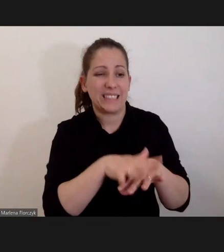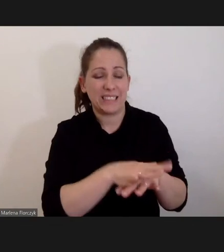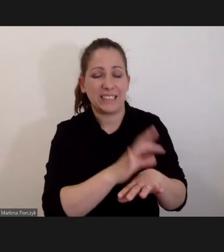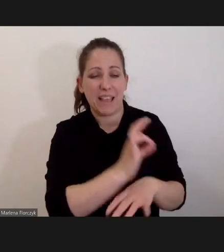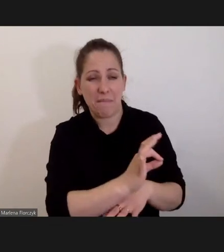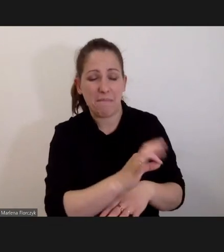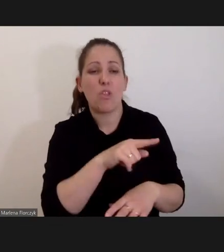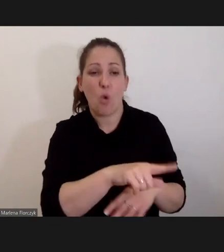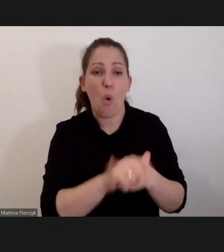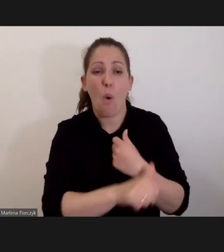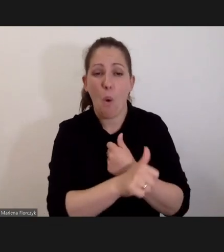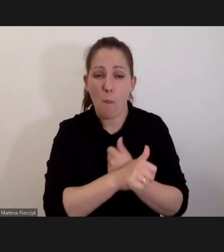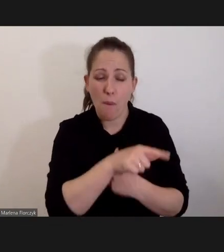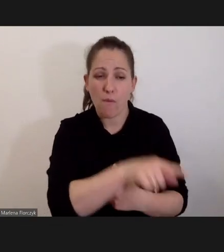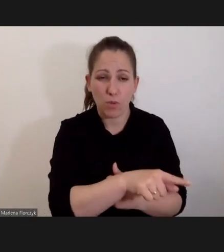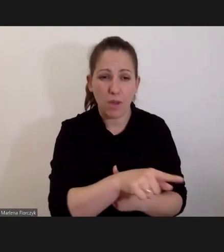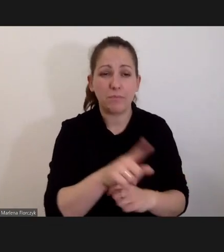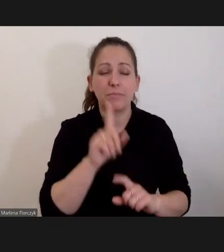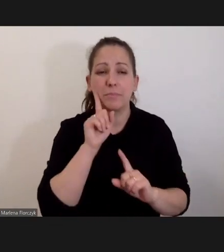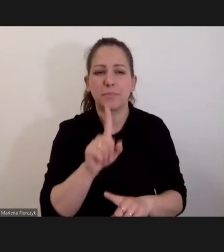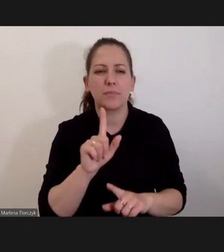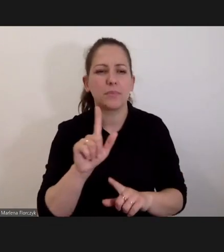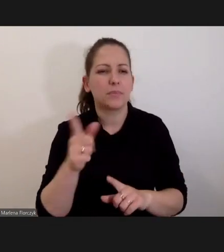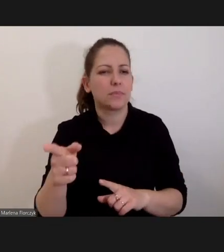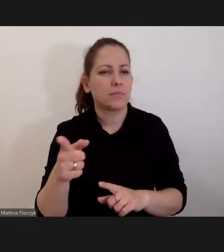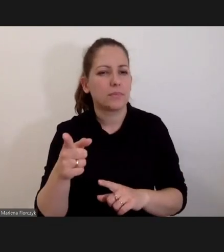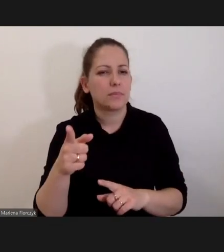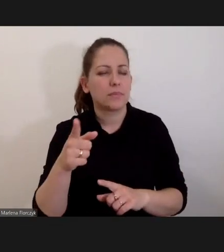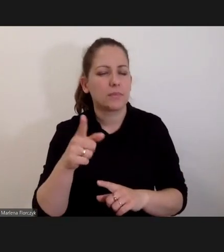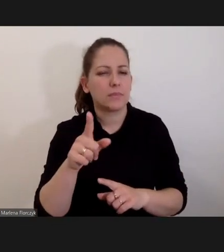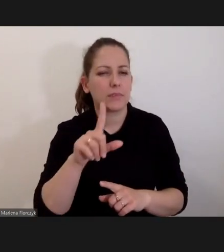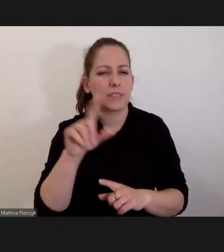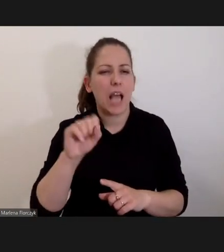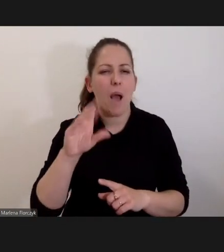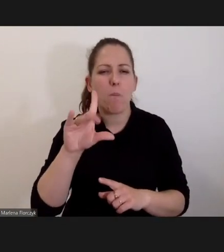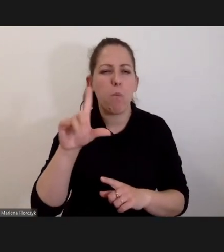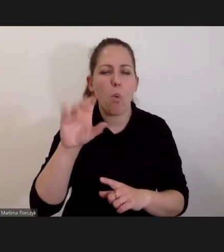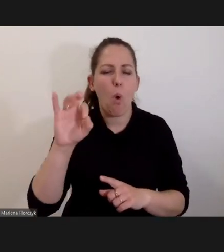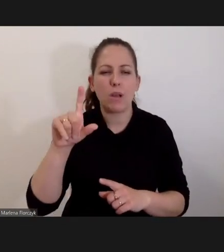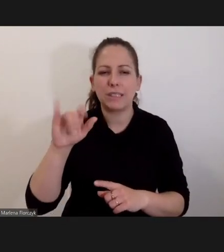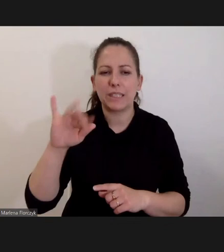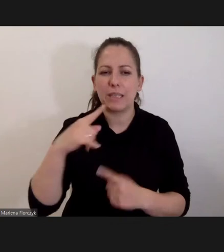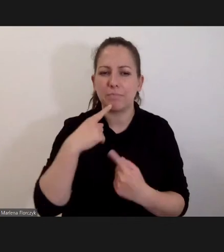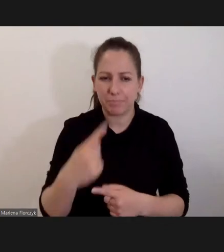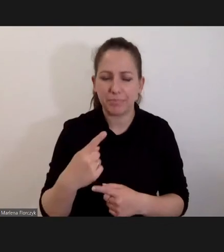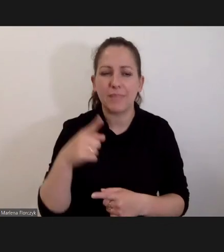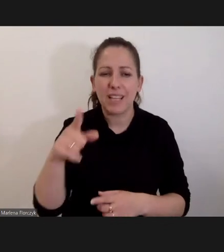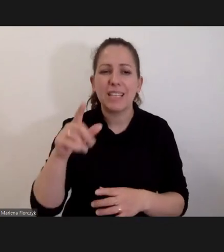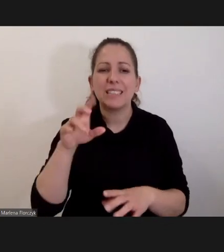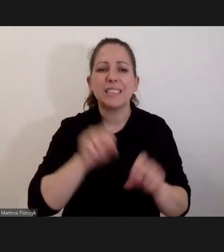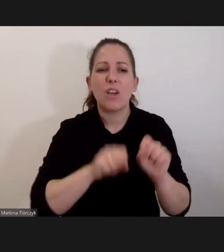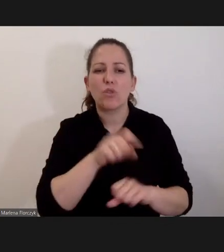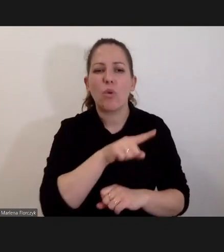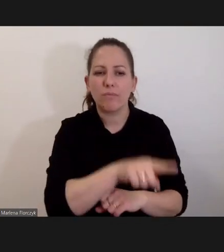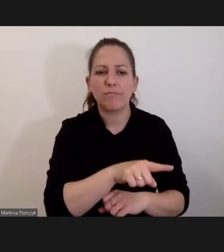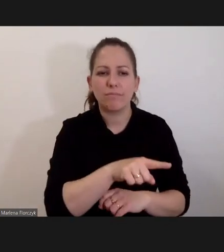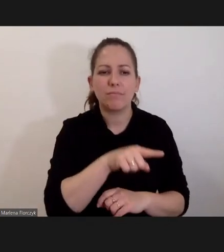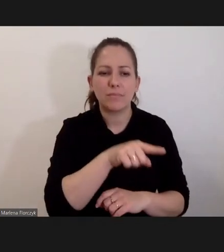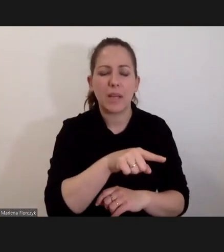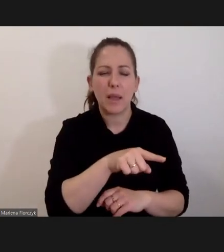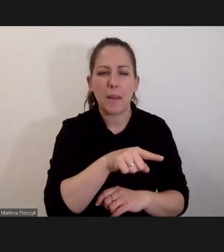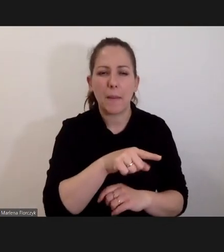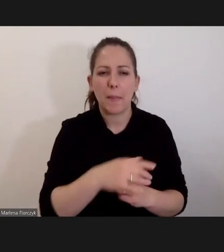powoduje, jak słusznie Stanisłek Zabłocki zauważył, to powoduje, że sędziowie odwawcy mają co robić. Bo tych